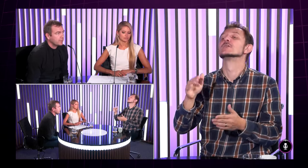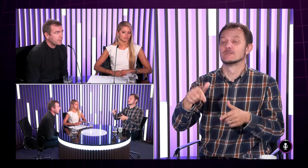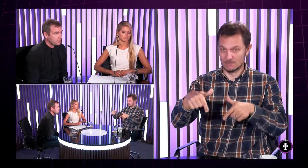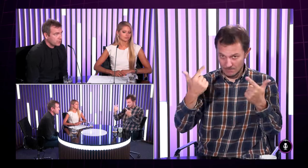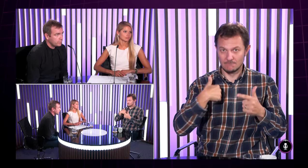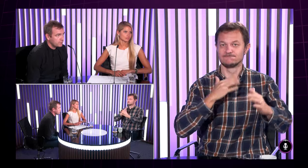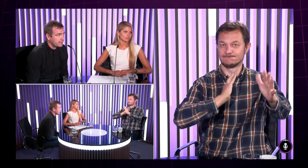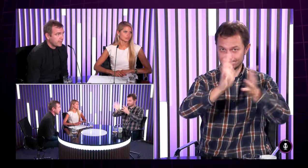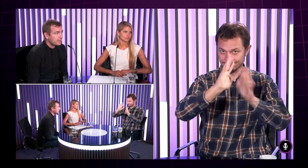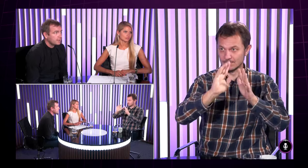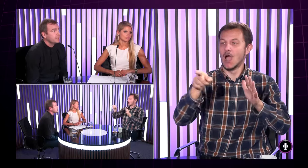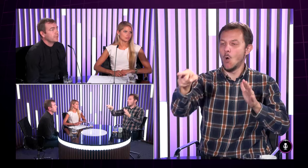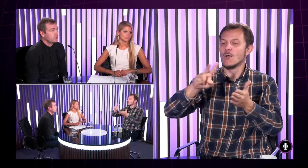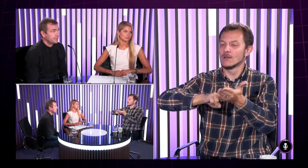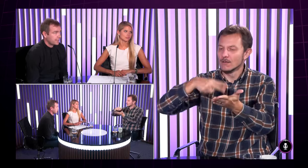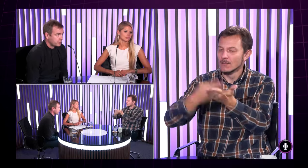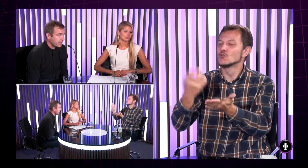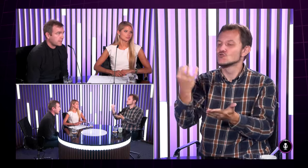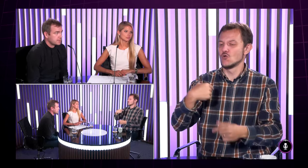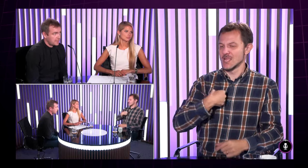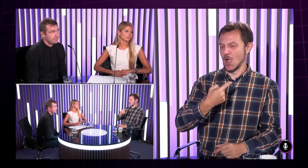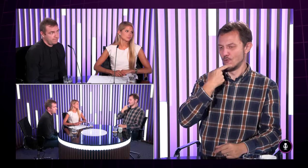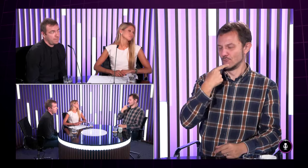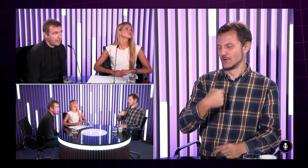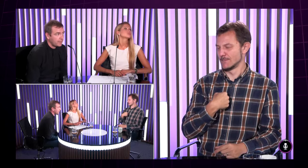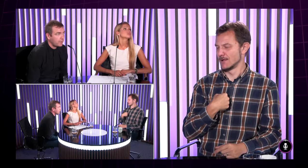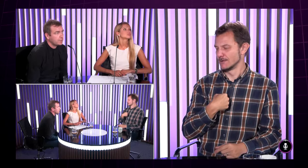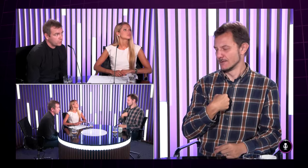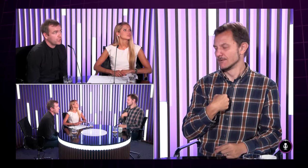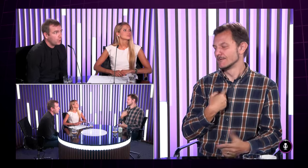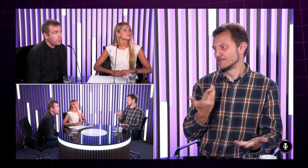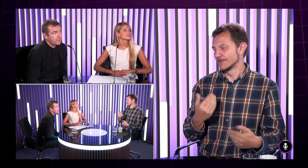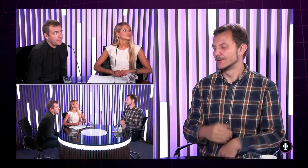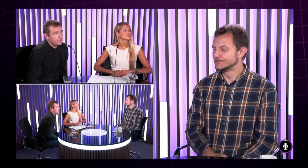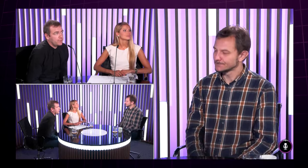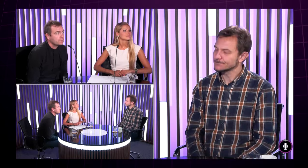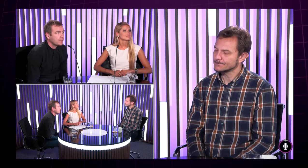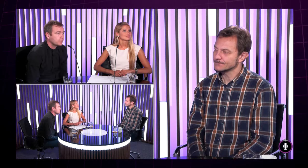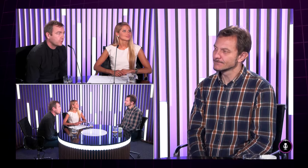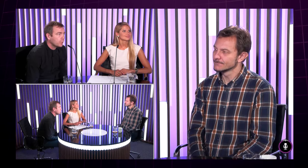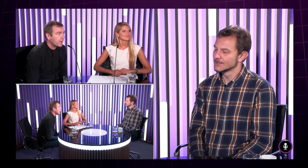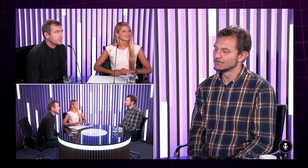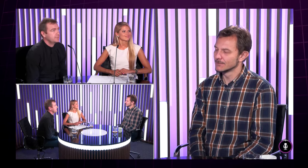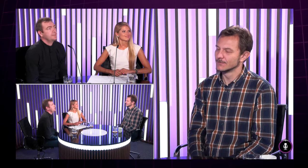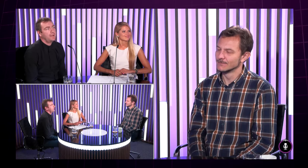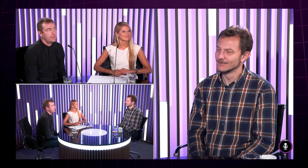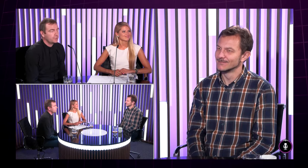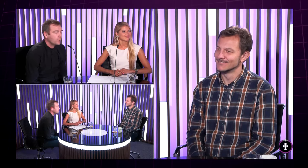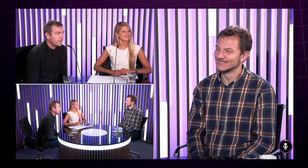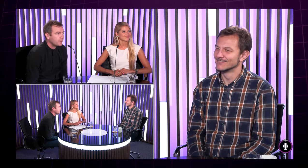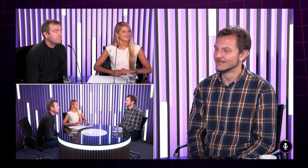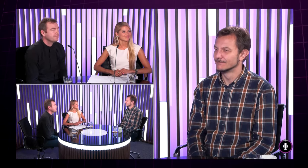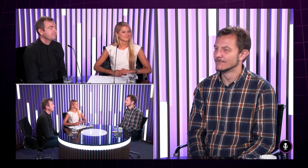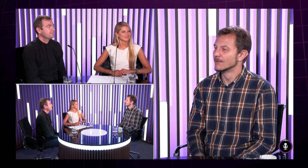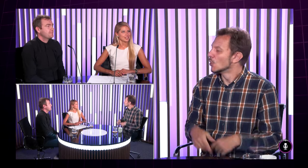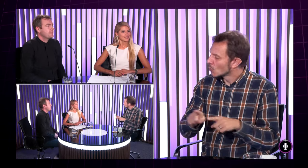odmietam to aby tlmočník hovoril za mňa ja to robím tak že ja sám mám prejav a tlmočník hovorí len ako je to môj hlas ale je